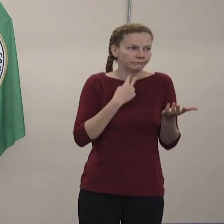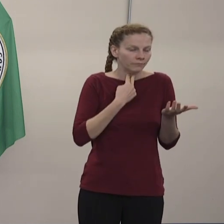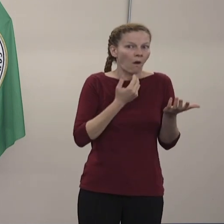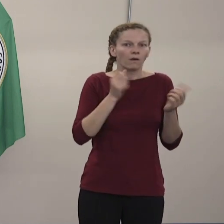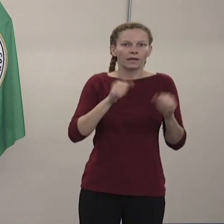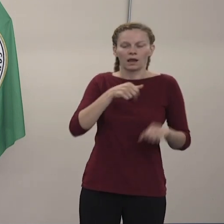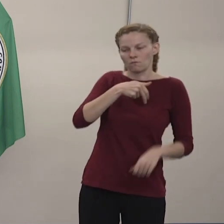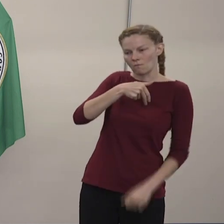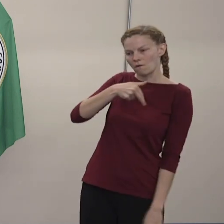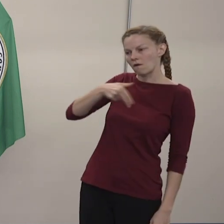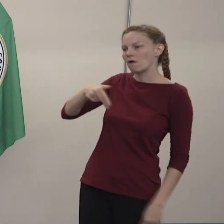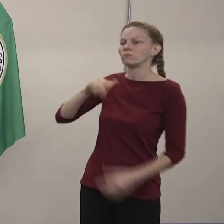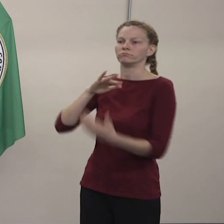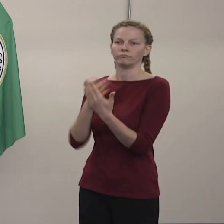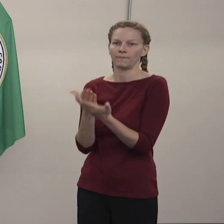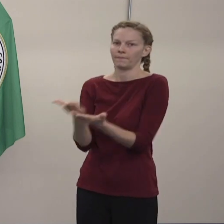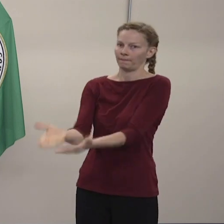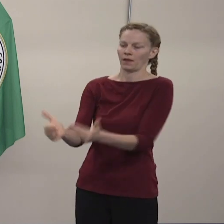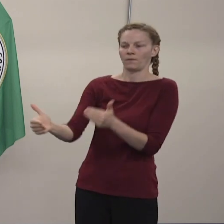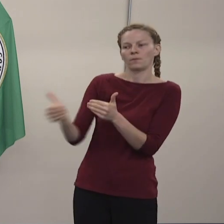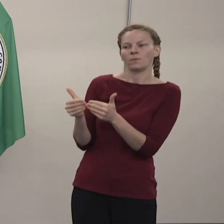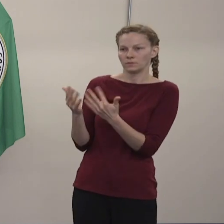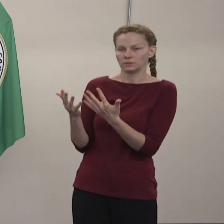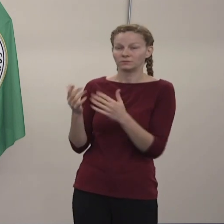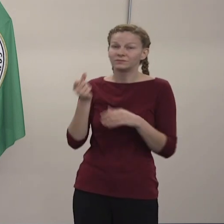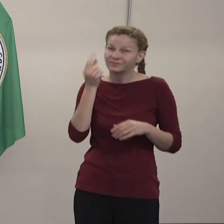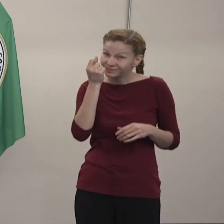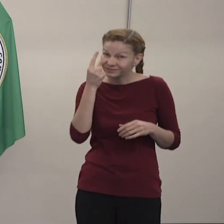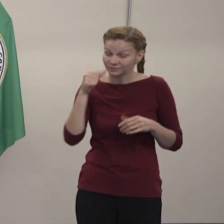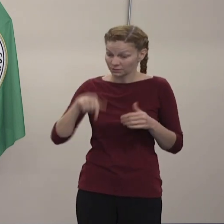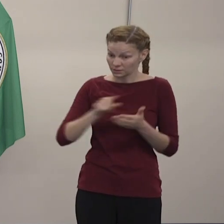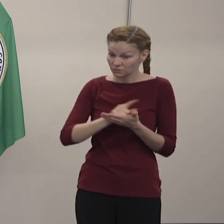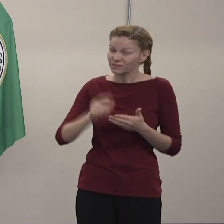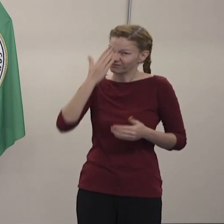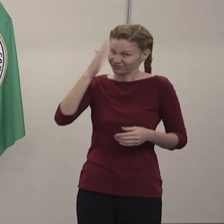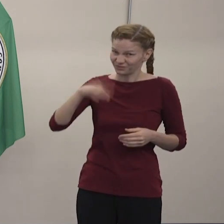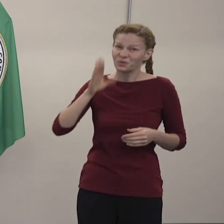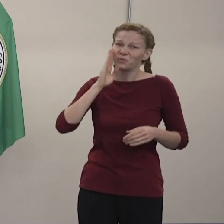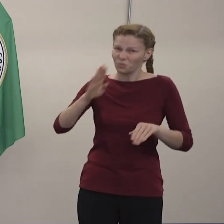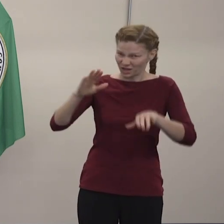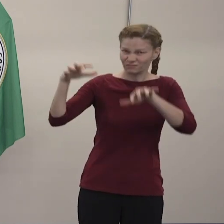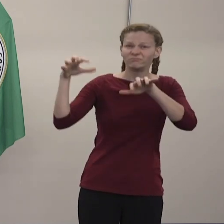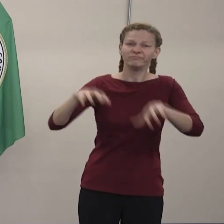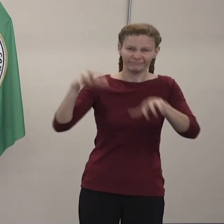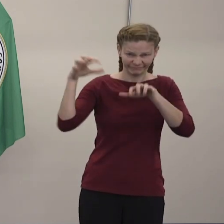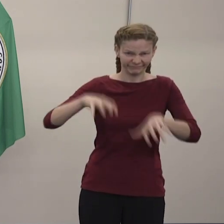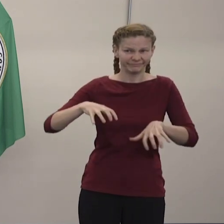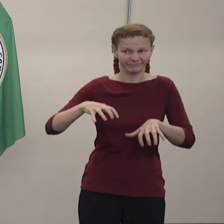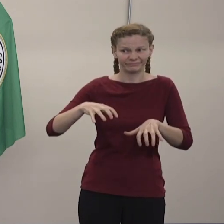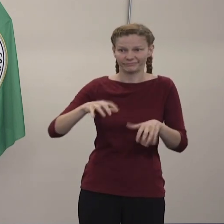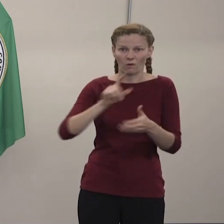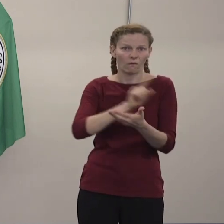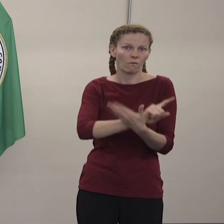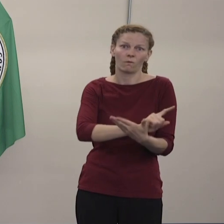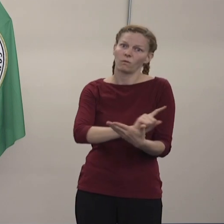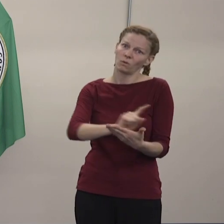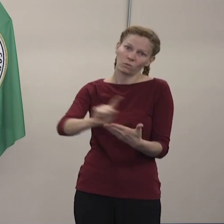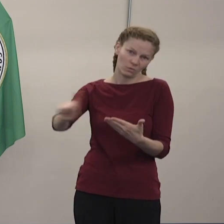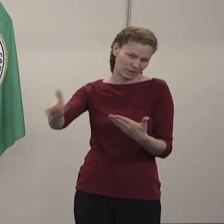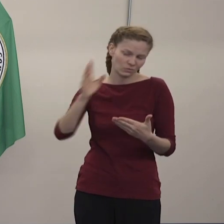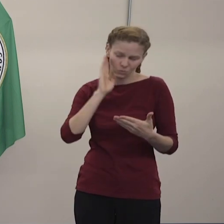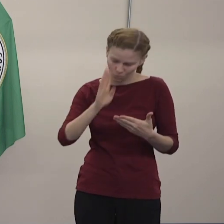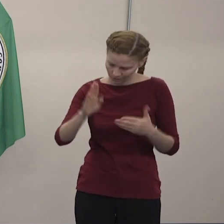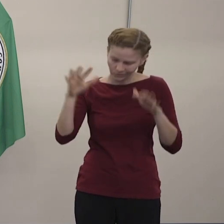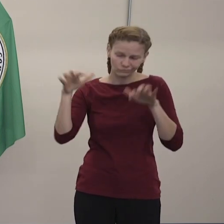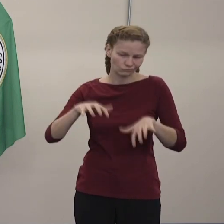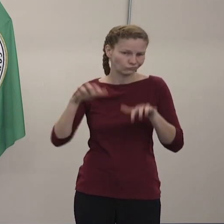Y esta semana también el tiempo afectará a las pruebas, como se está viendo que se dice que va a